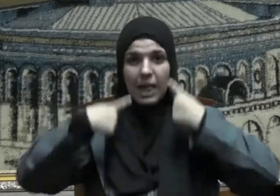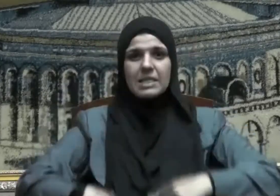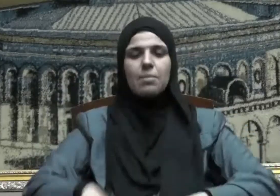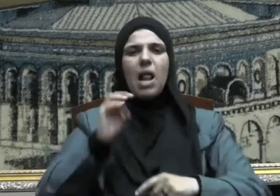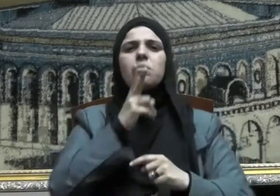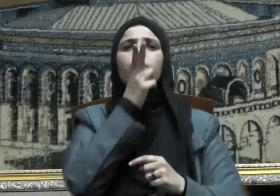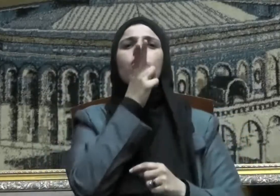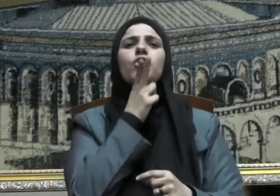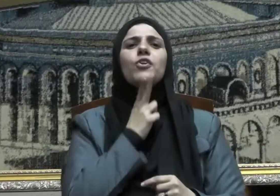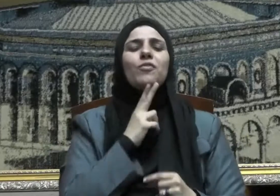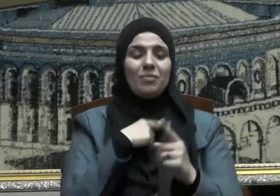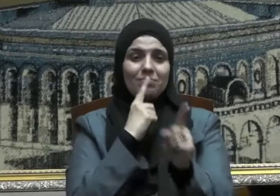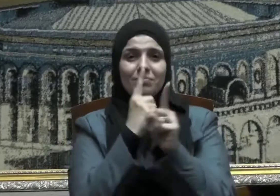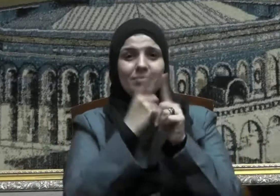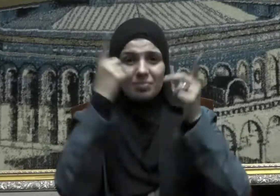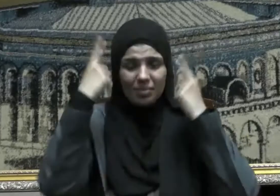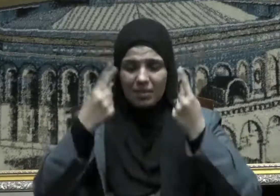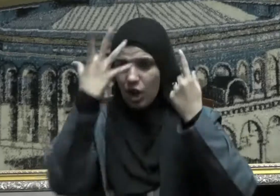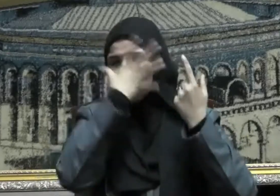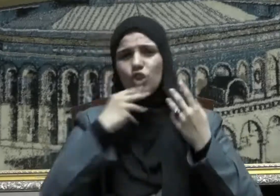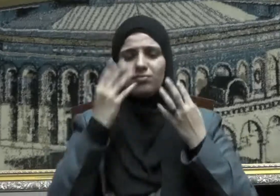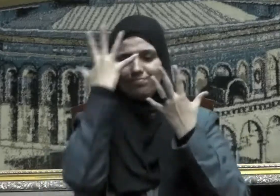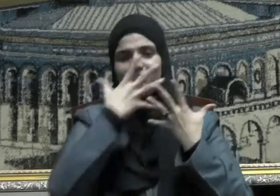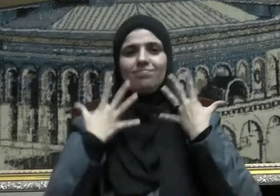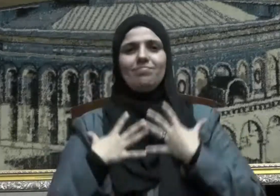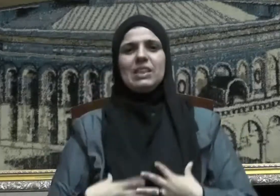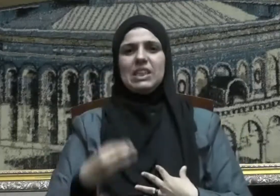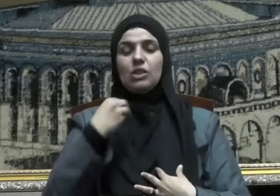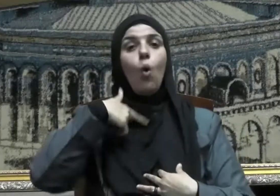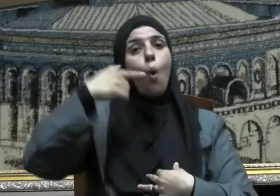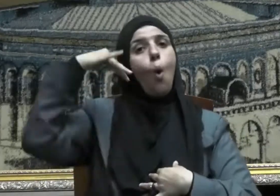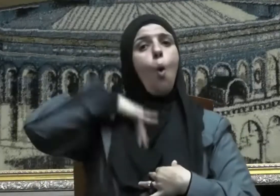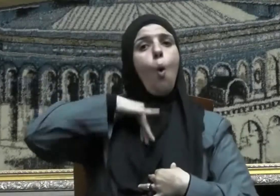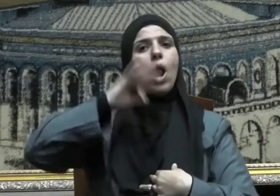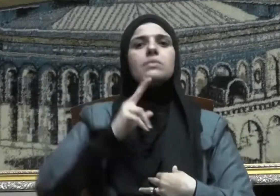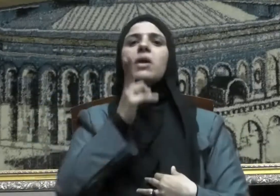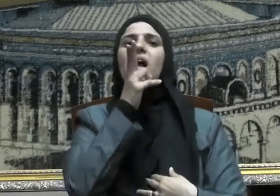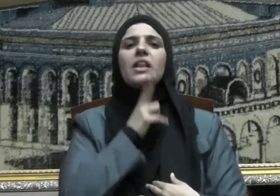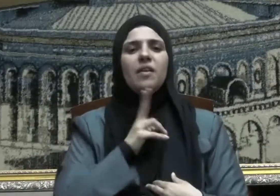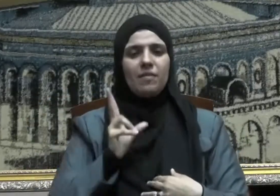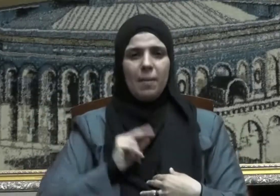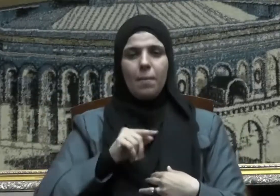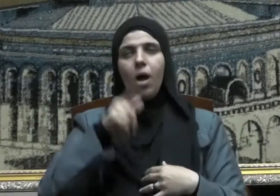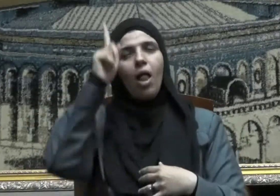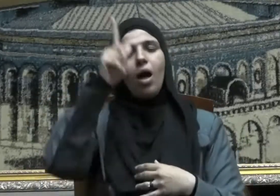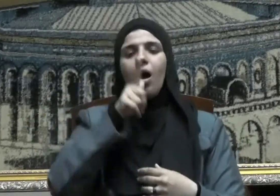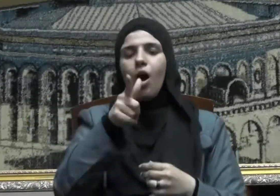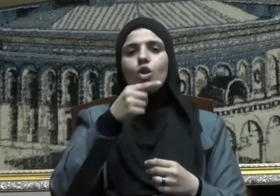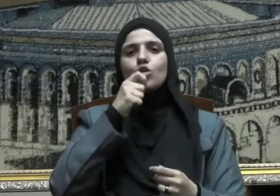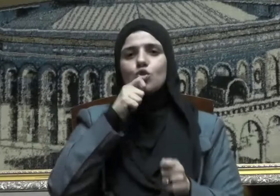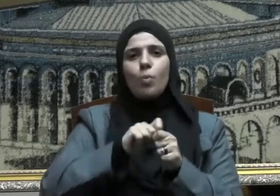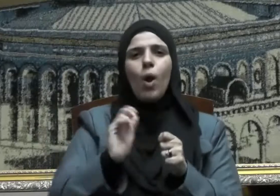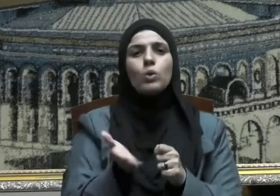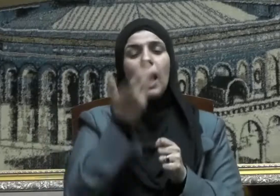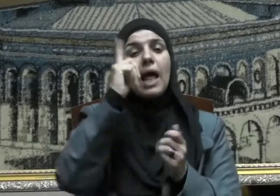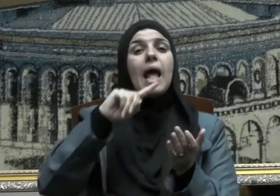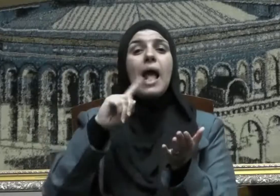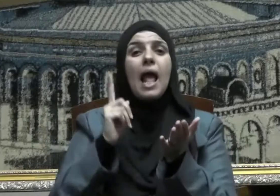تنظيف أجسادهم وتنظيف زواهرهم وبواطنهم فقال سبحانه